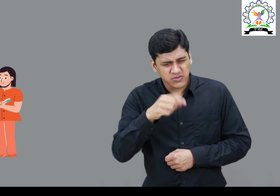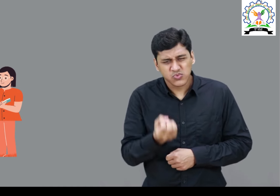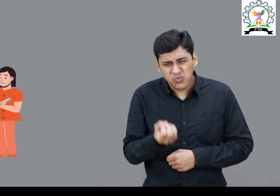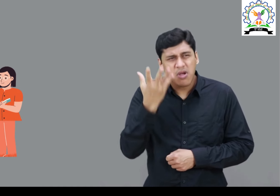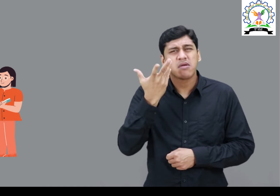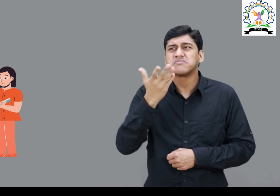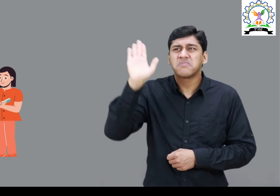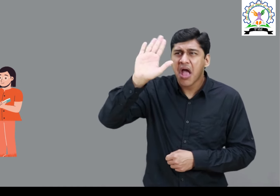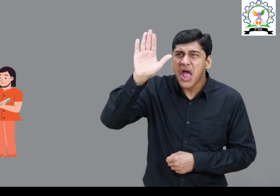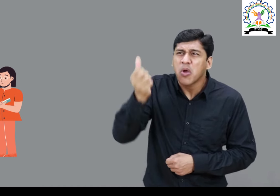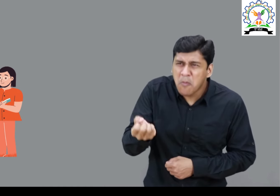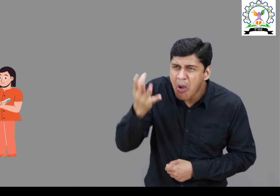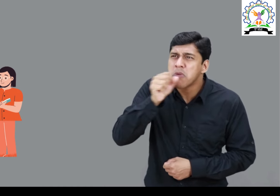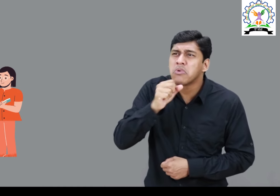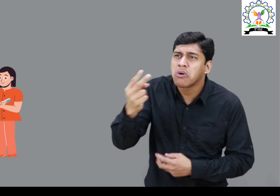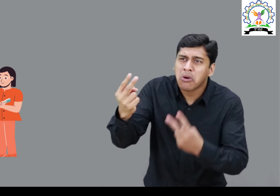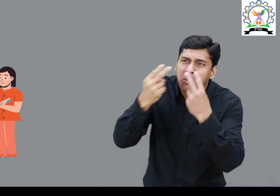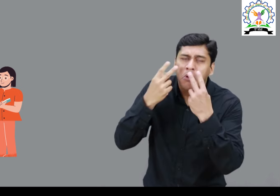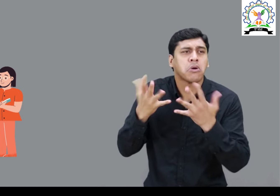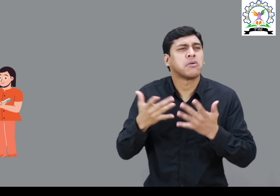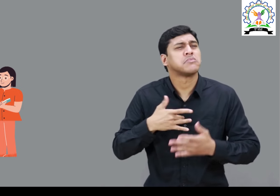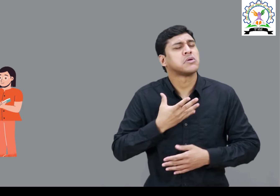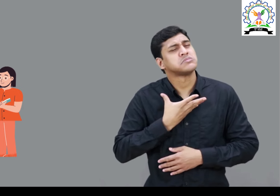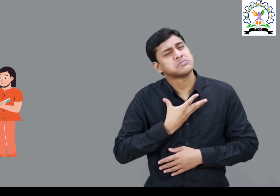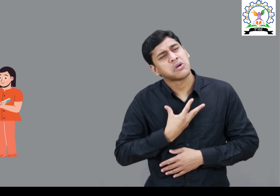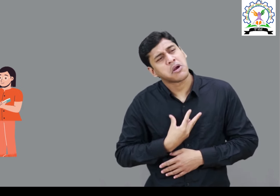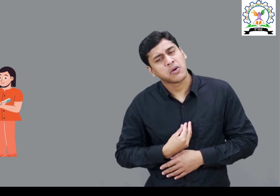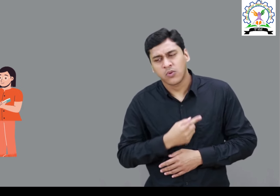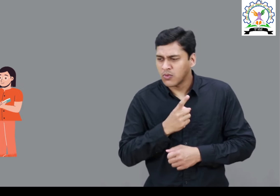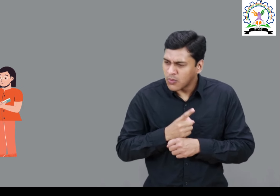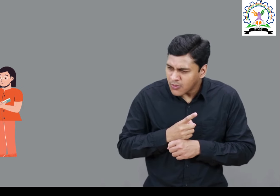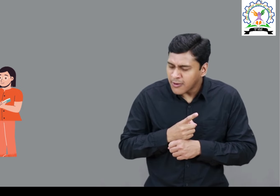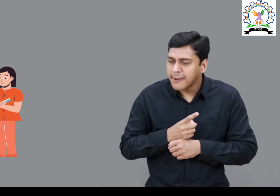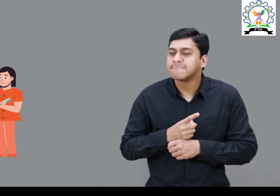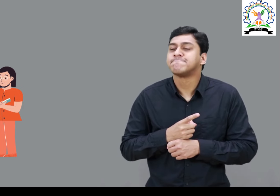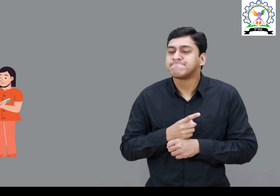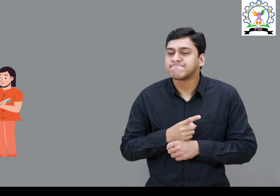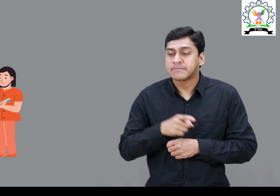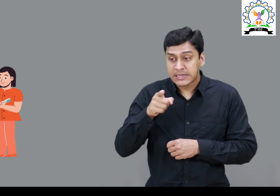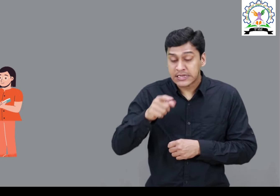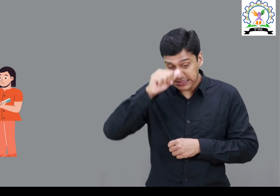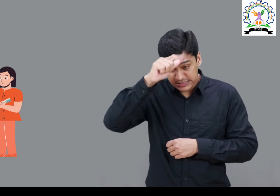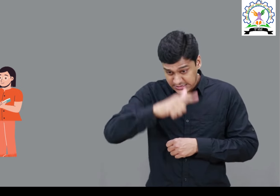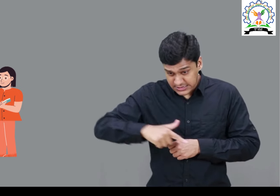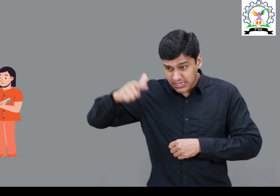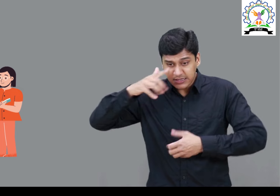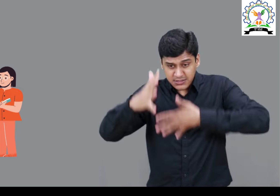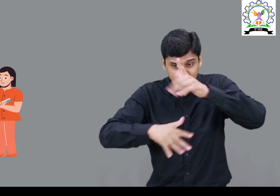उन्हें बताता है कि आज सुबह मैंने एक बुज़र्ग वेक्ति को गुड मॉनिंग विश्किया पर उन्होंनी मेरी तरफ देखा ही नहीं इसलिए आज मैं उदास हूँ